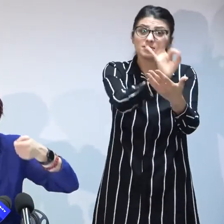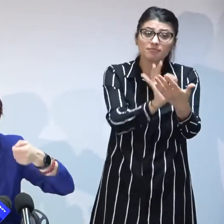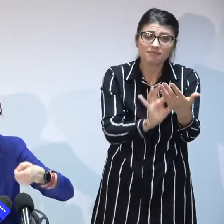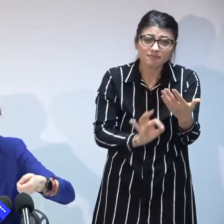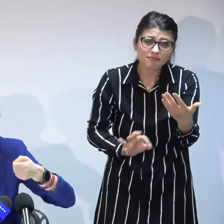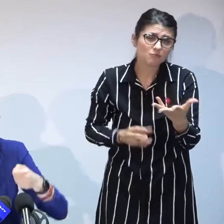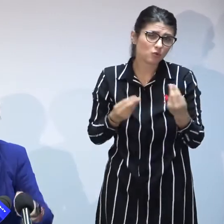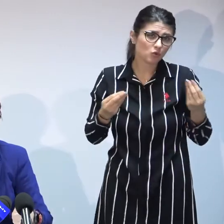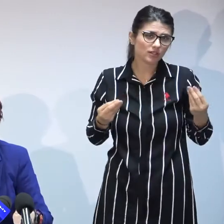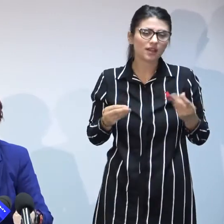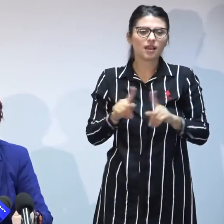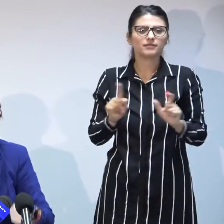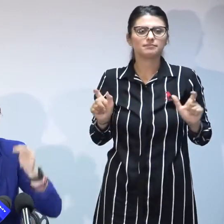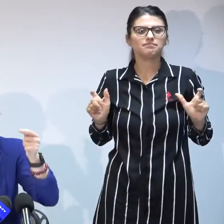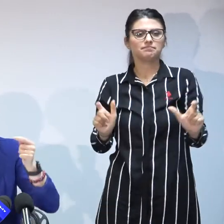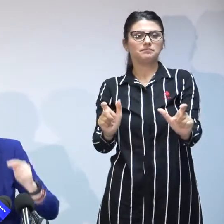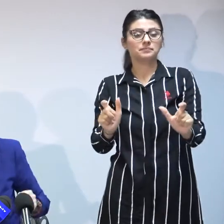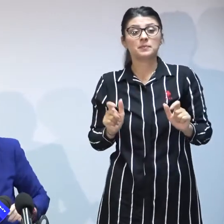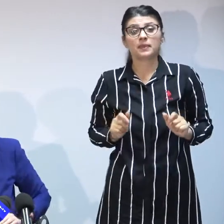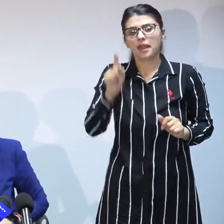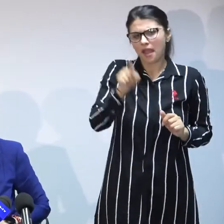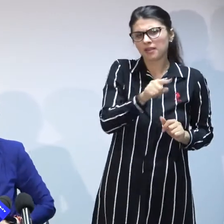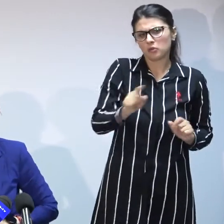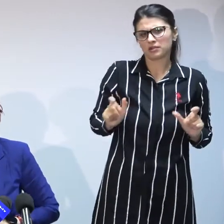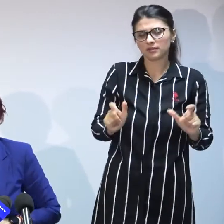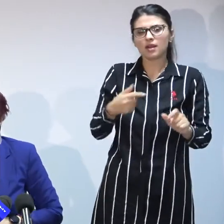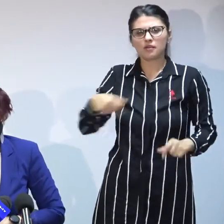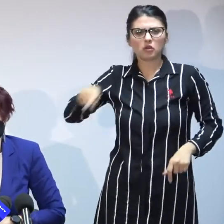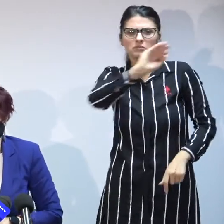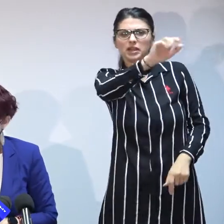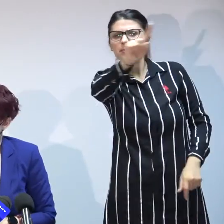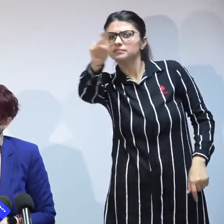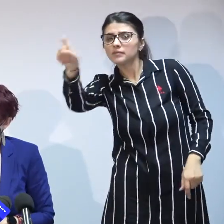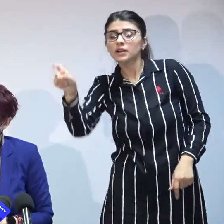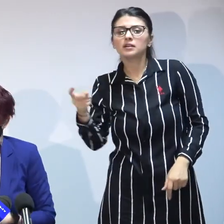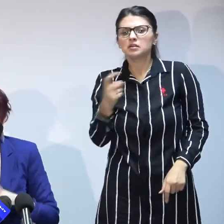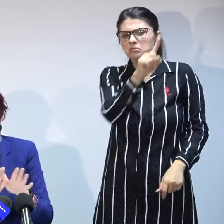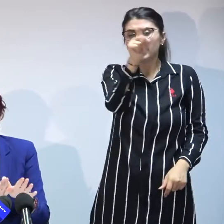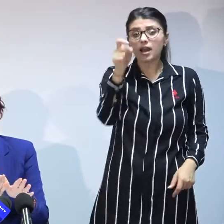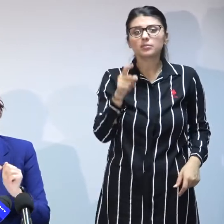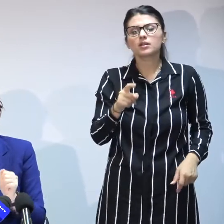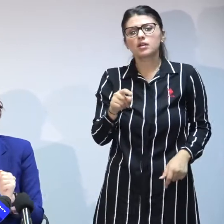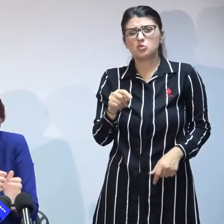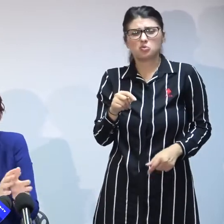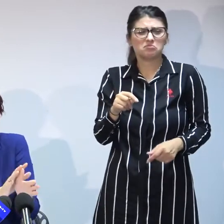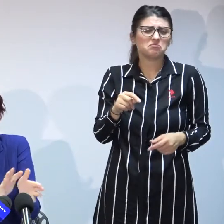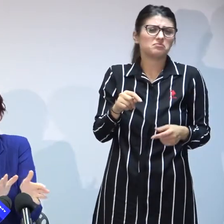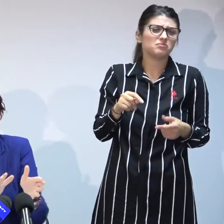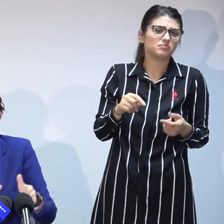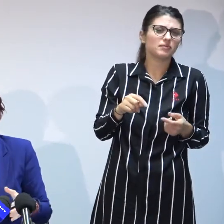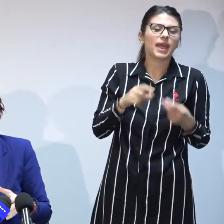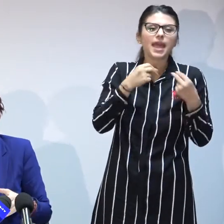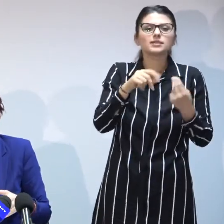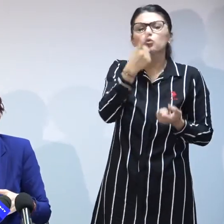o opțiune restrictivă eu dacă v-aș întreba pe dumneavoastră vă doriți nu de un copil nu